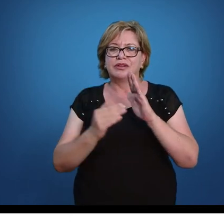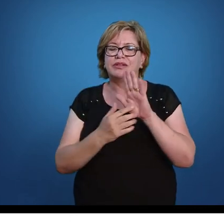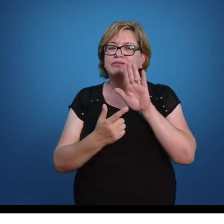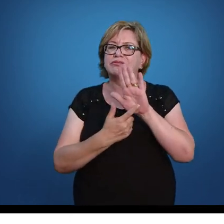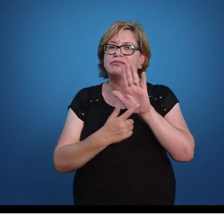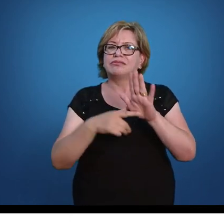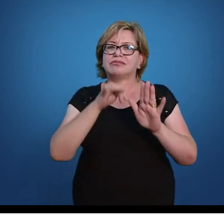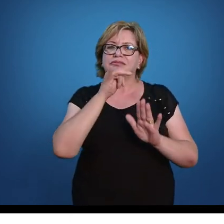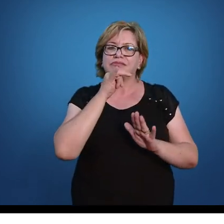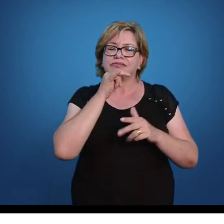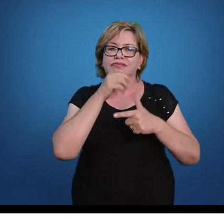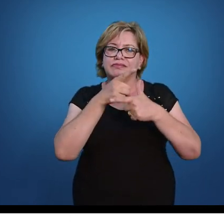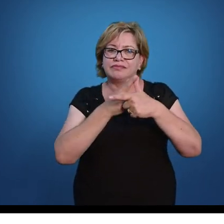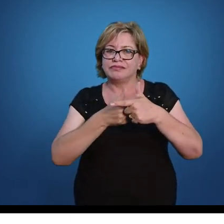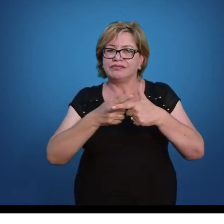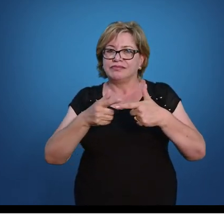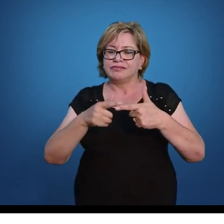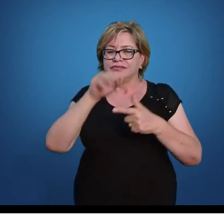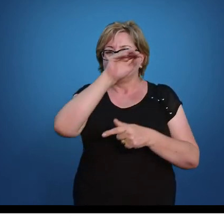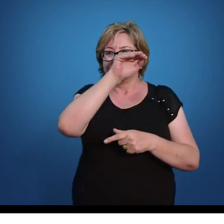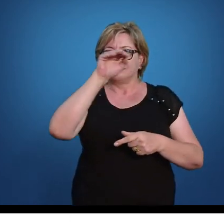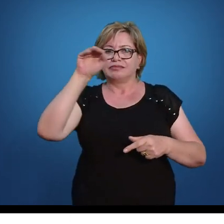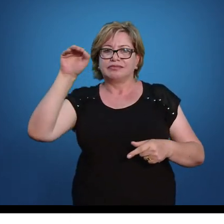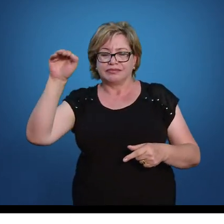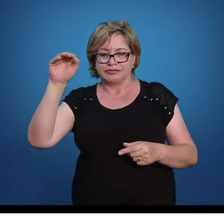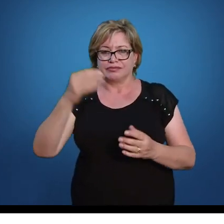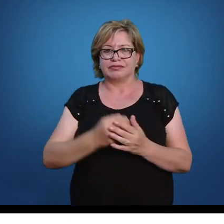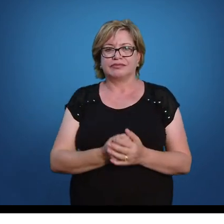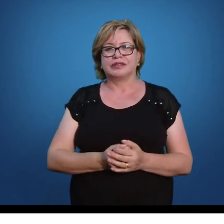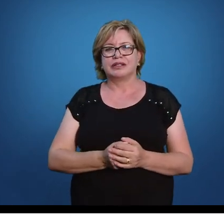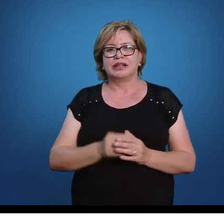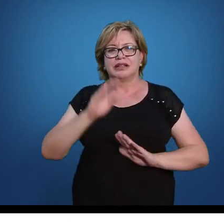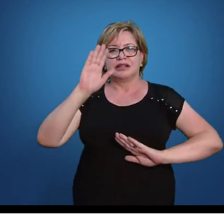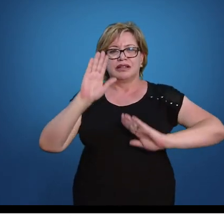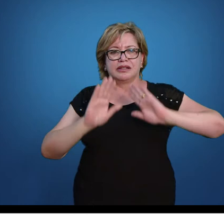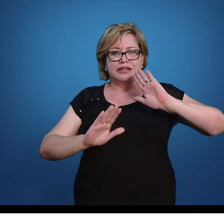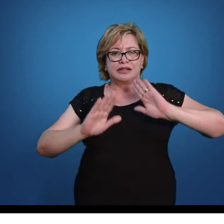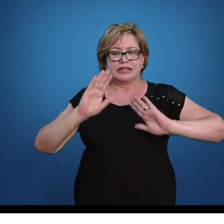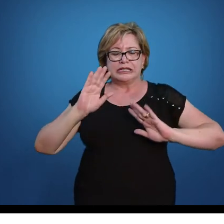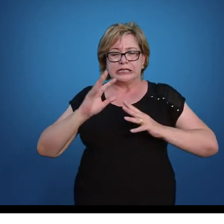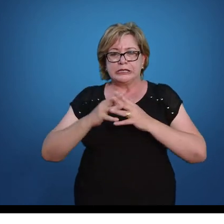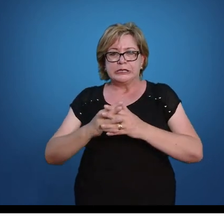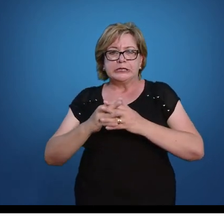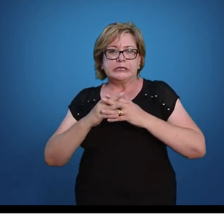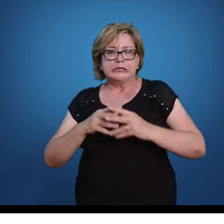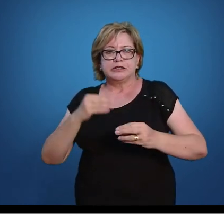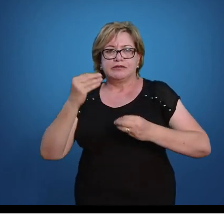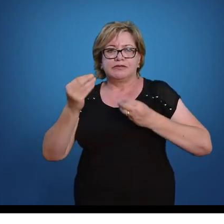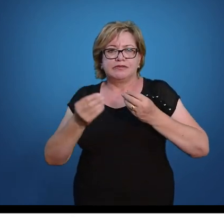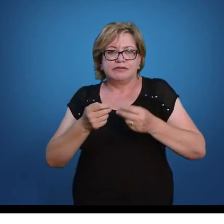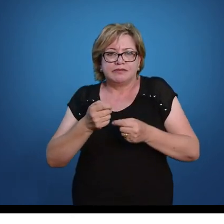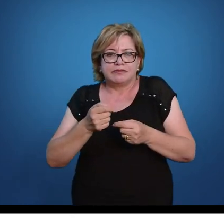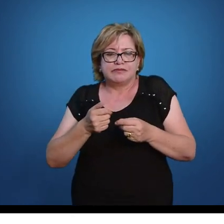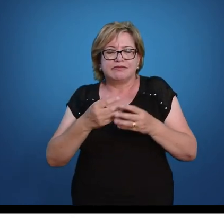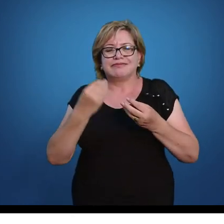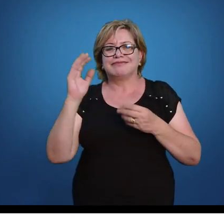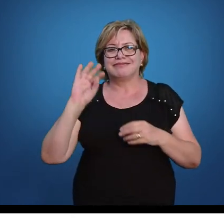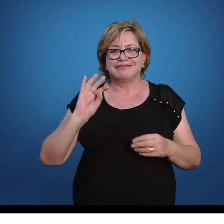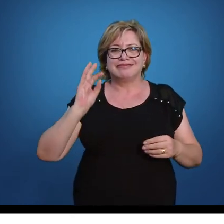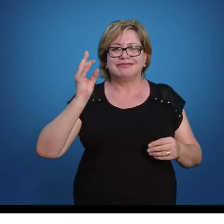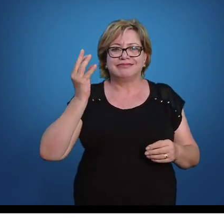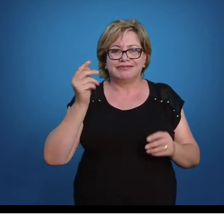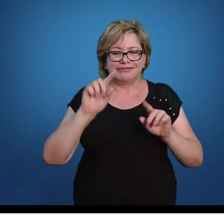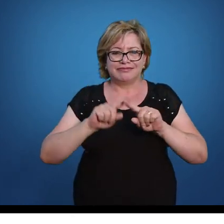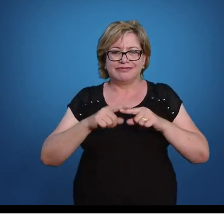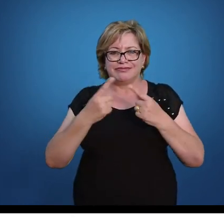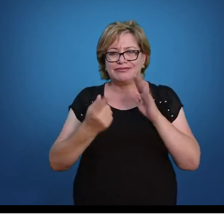da divisão de fração. Divisão de fração, muitas vezes, causa um pouquinho de confusão, mas vocês